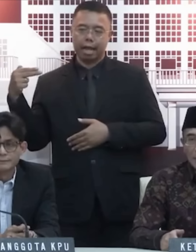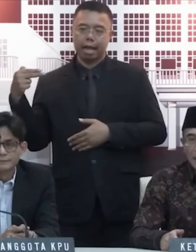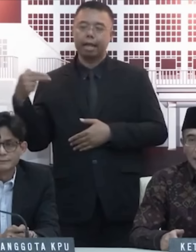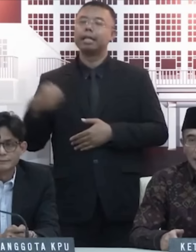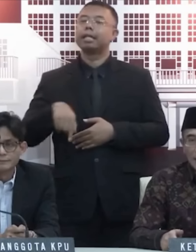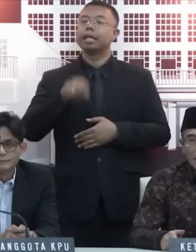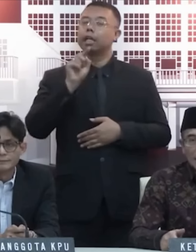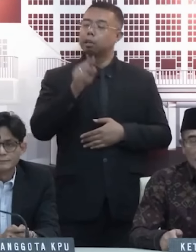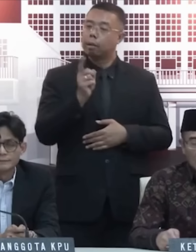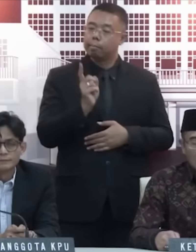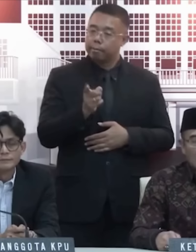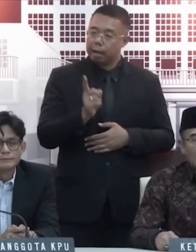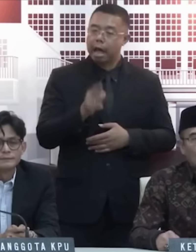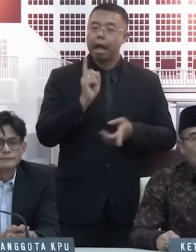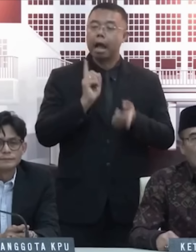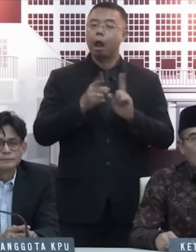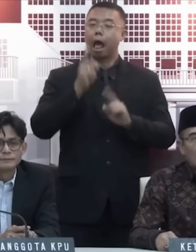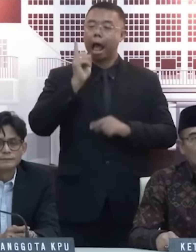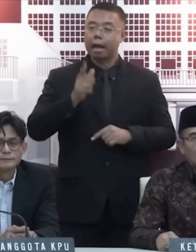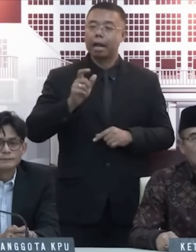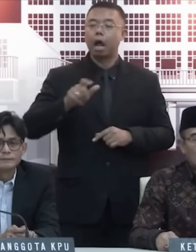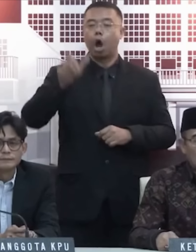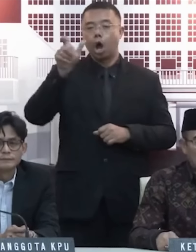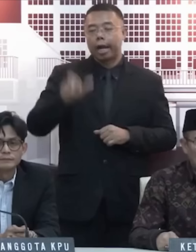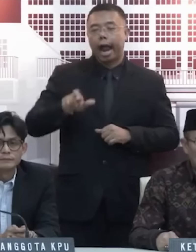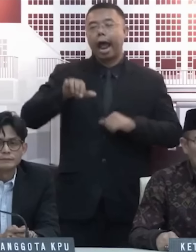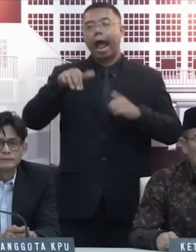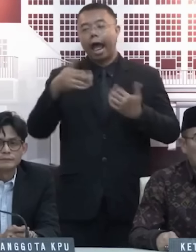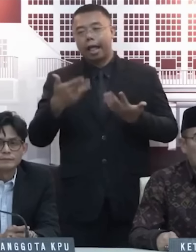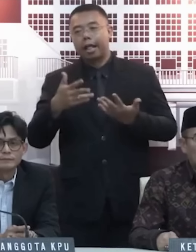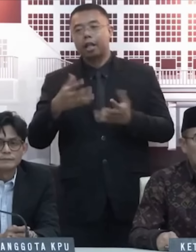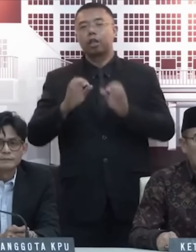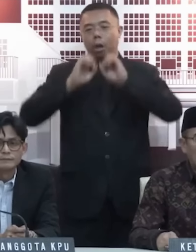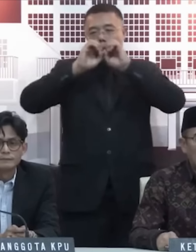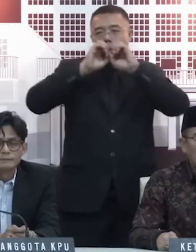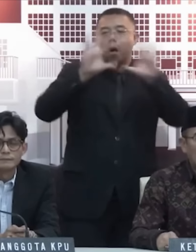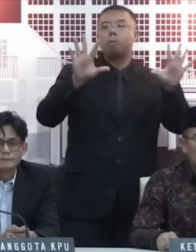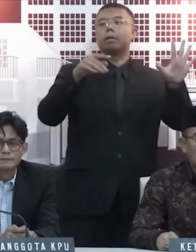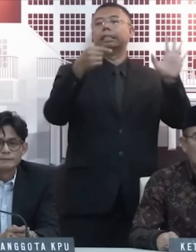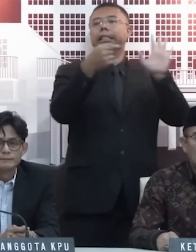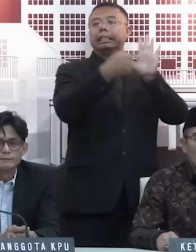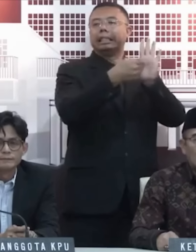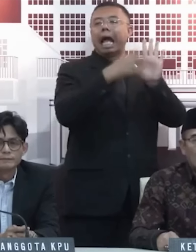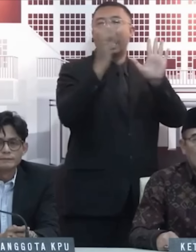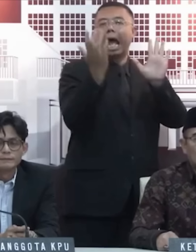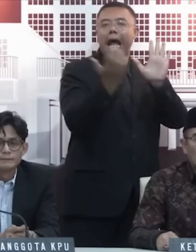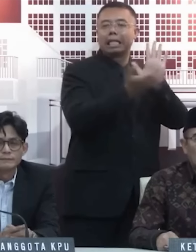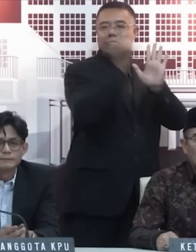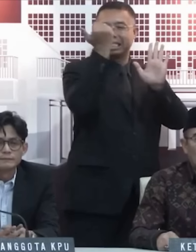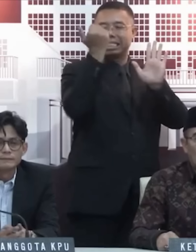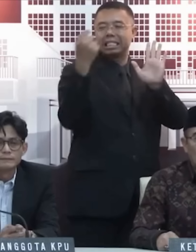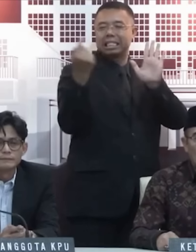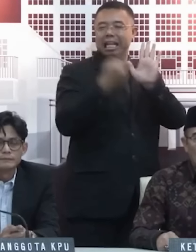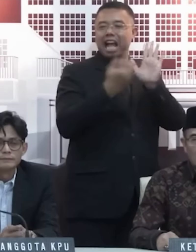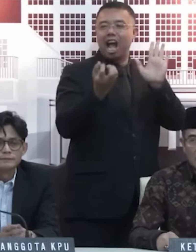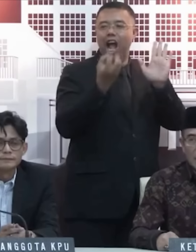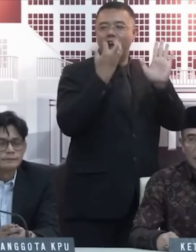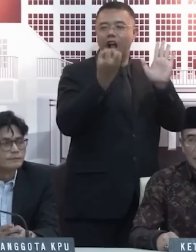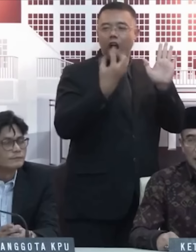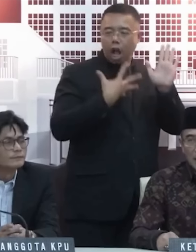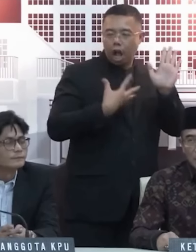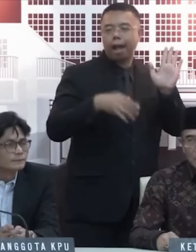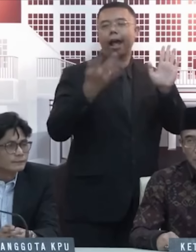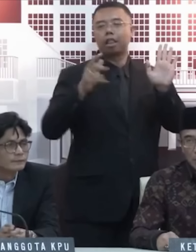Dengan demikian, kalau ada orang atau siapapun mempublikasikan ini hasil perluan suara di Hongkong,